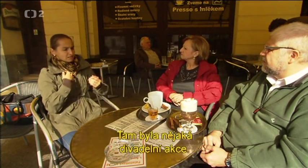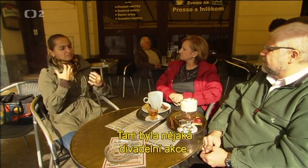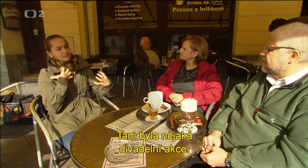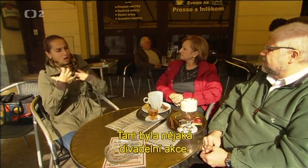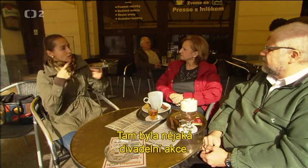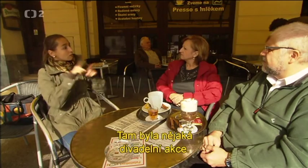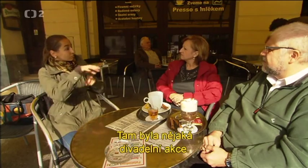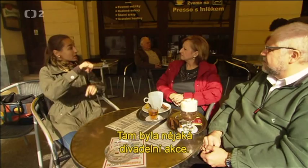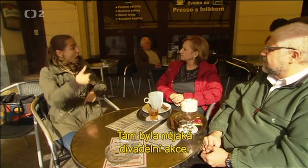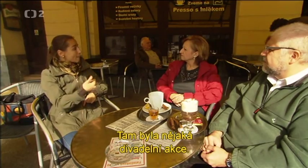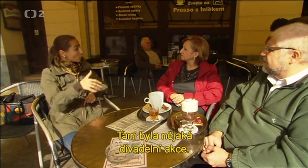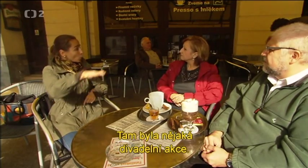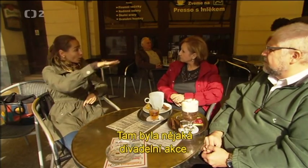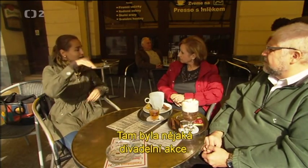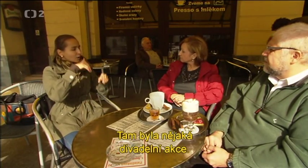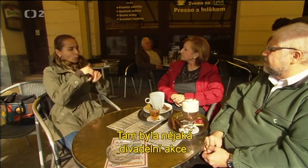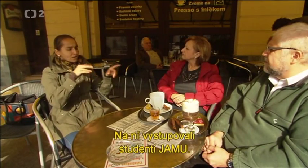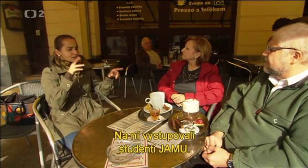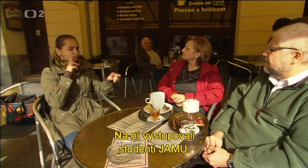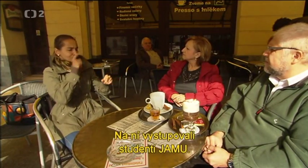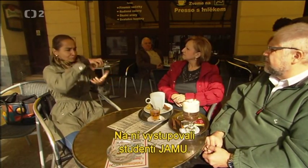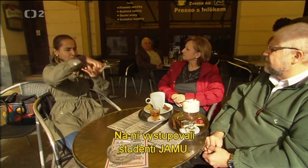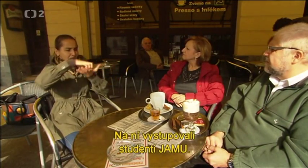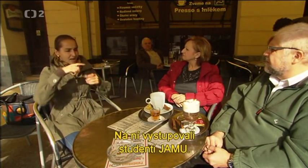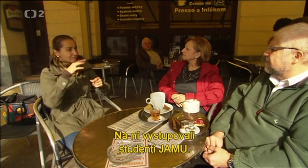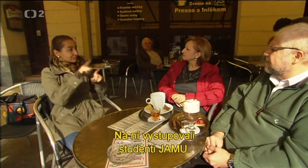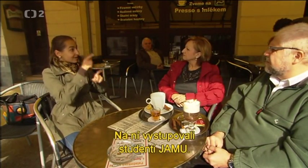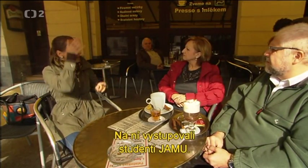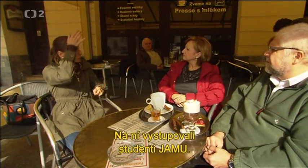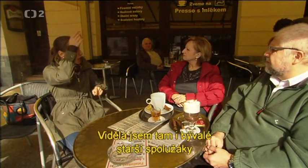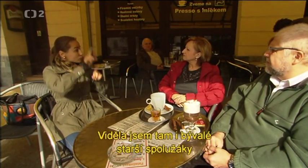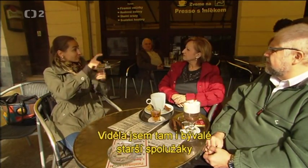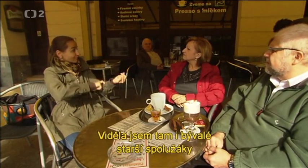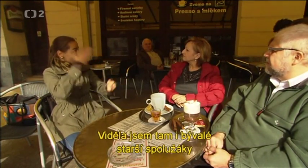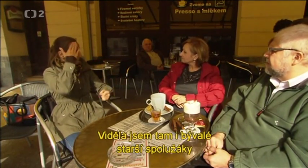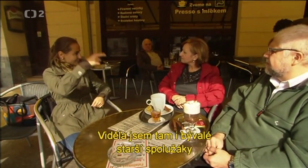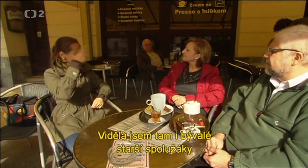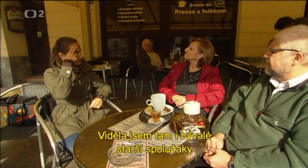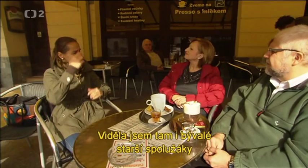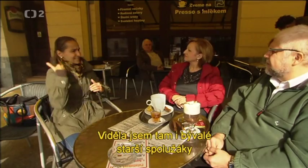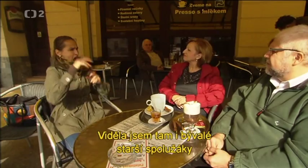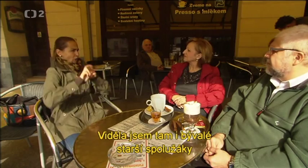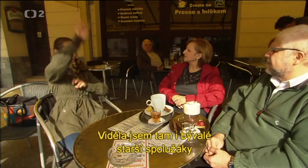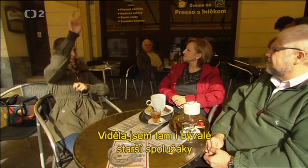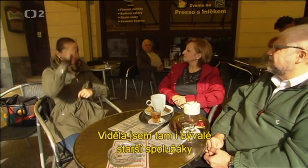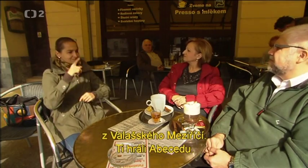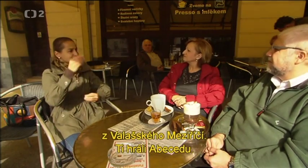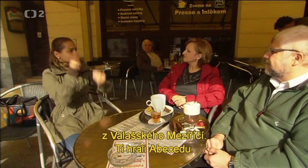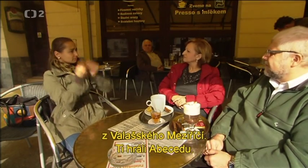tam byla nějaká divadelní akce. Na ní vystupovali studenti Jamu. Viděla jsem tam i bývalé starší spolužáky z Valašského mezí.